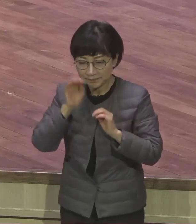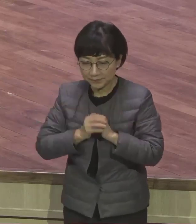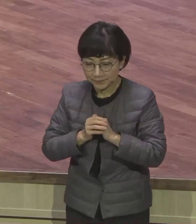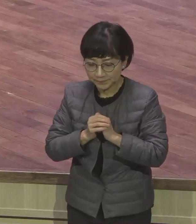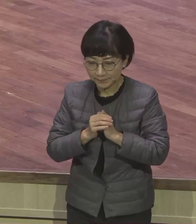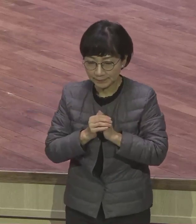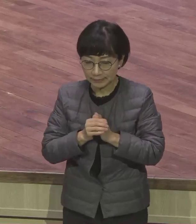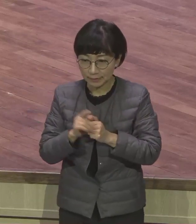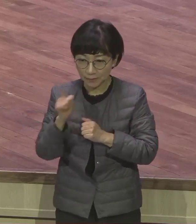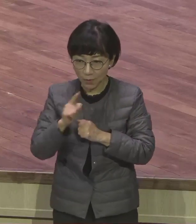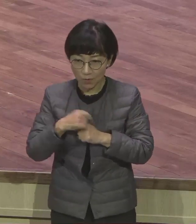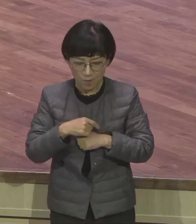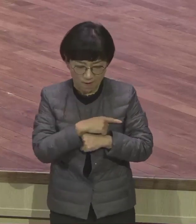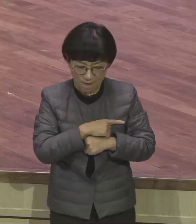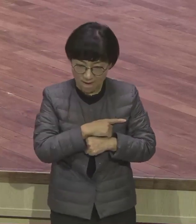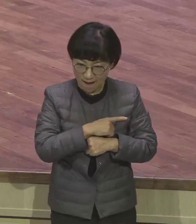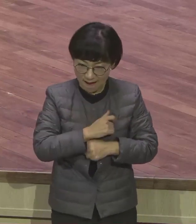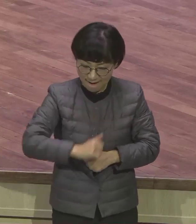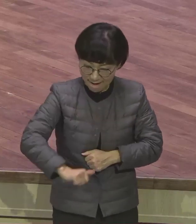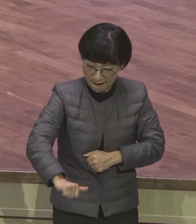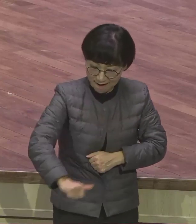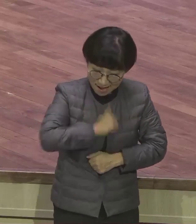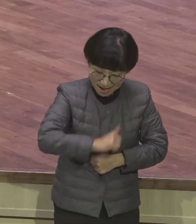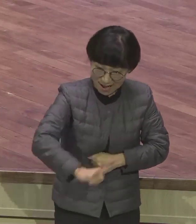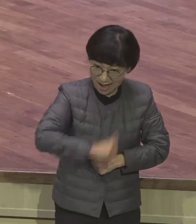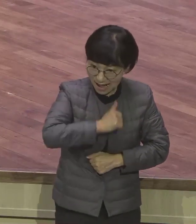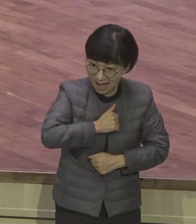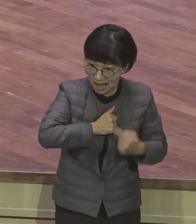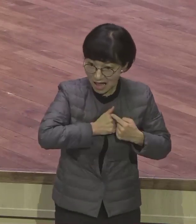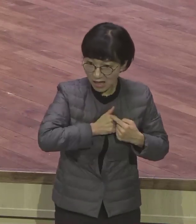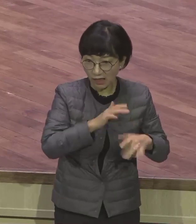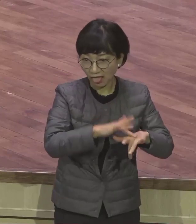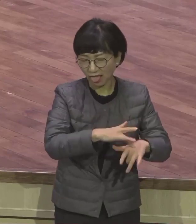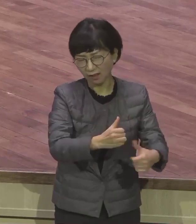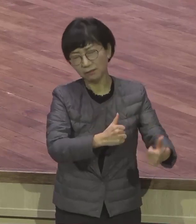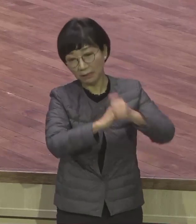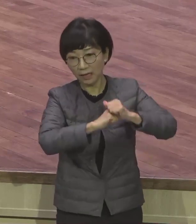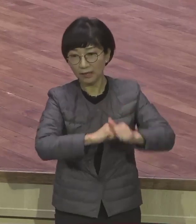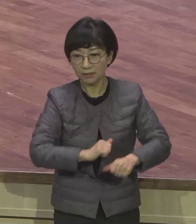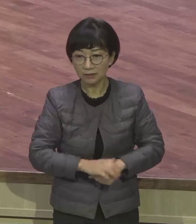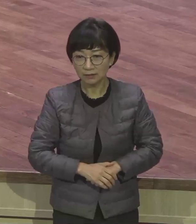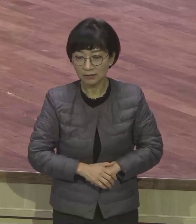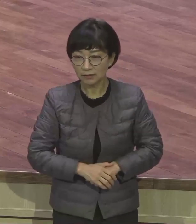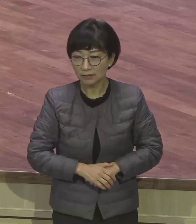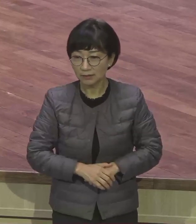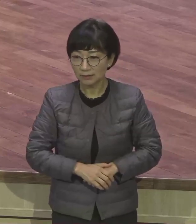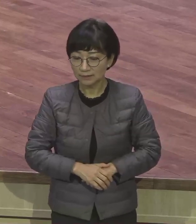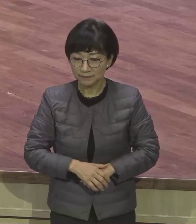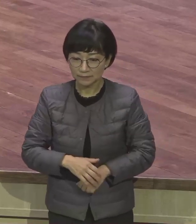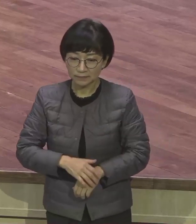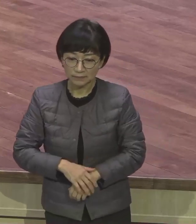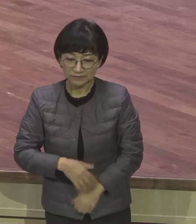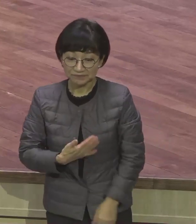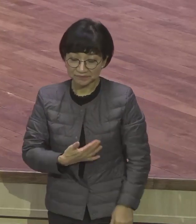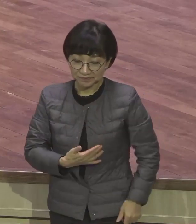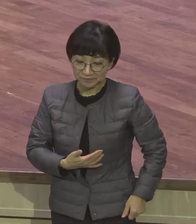어떤 그런 분노 이거는요 그냥 당한 거예요 다 끝이 없어요 그런 사람은 계속 고생해 언제까지